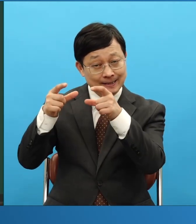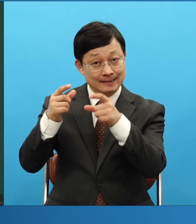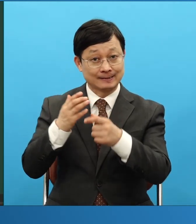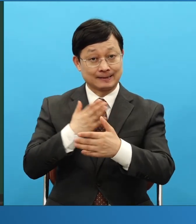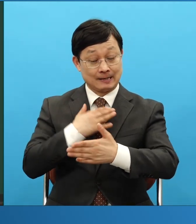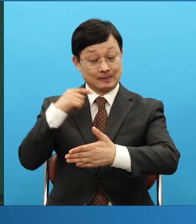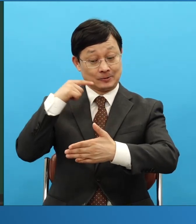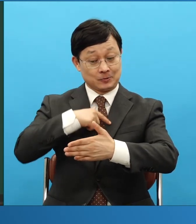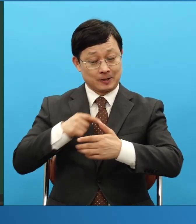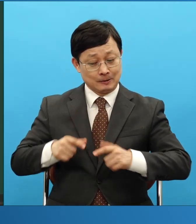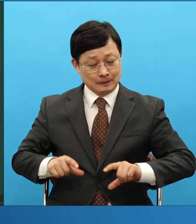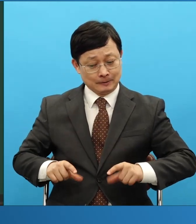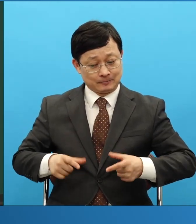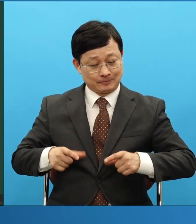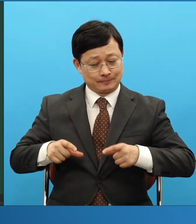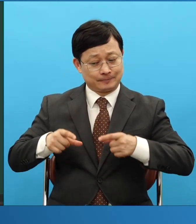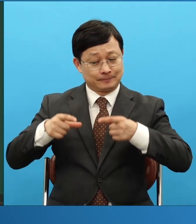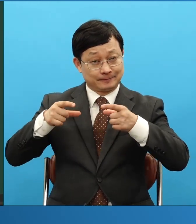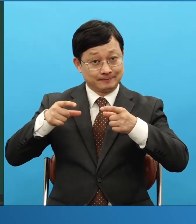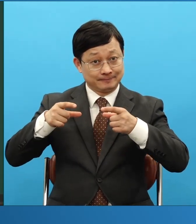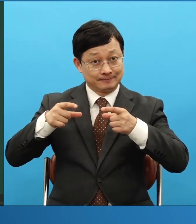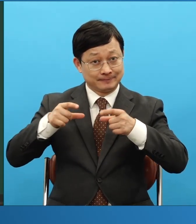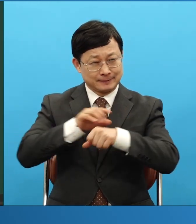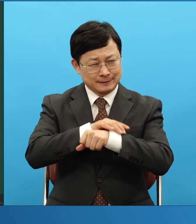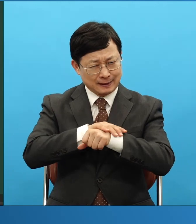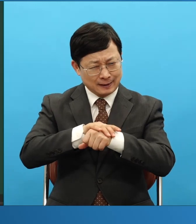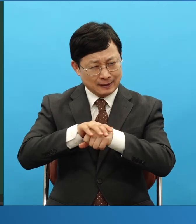이 언약을 잘 잡으셔야 할 것입니다